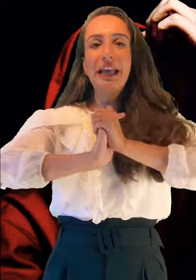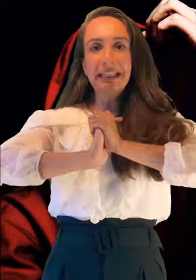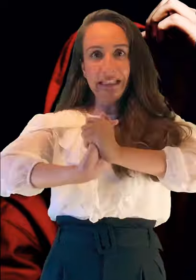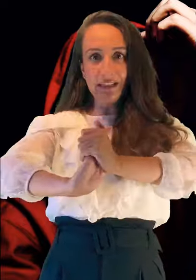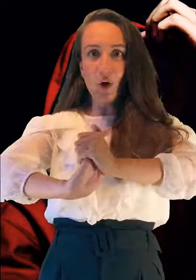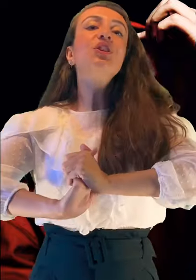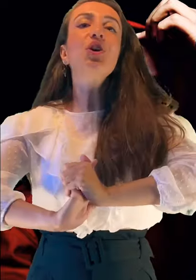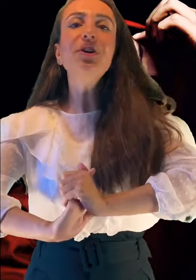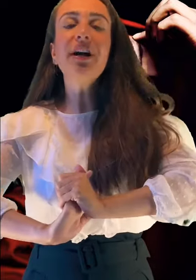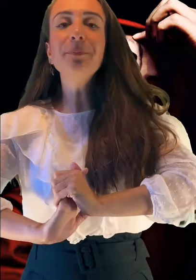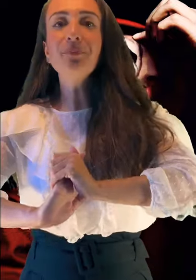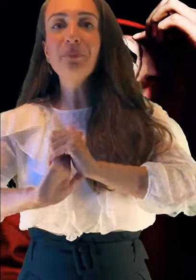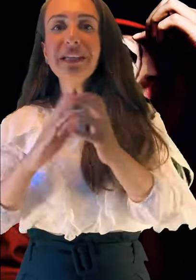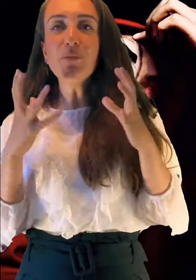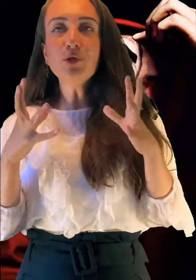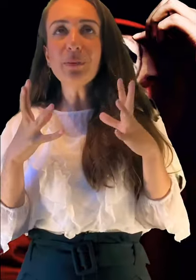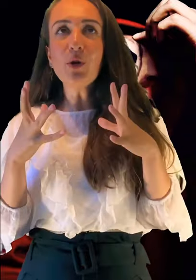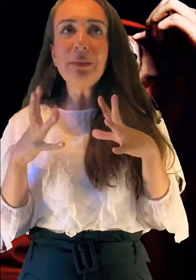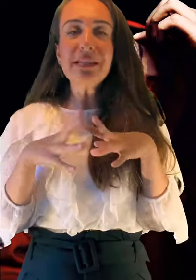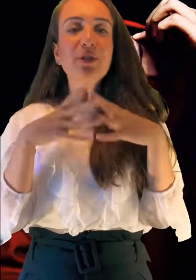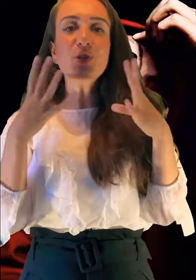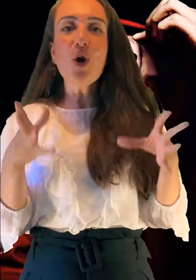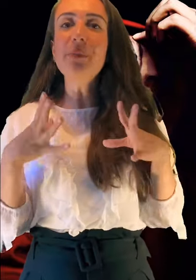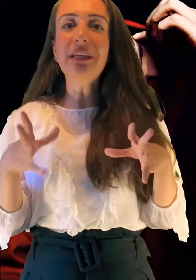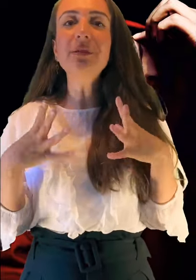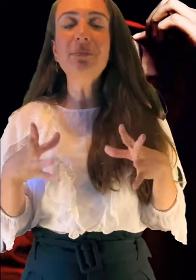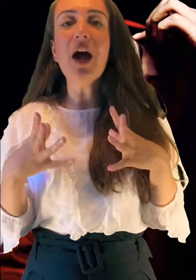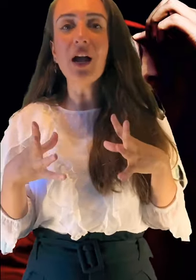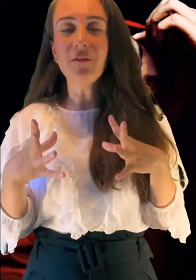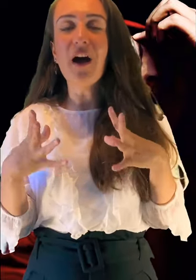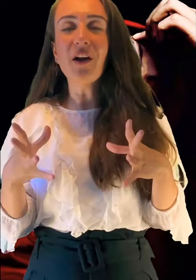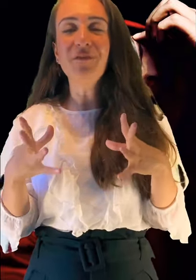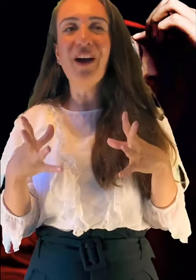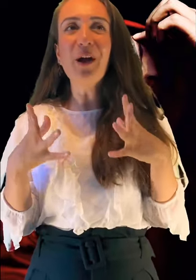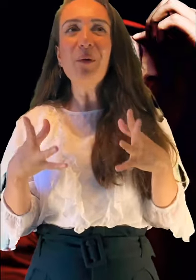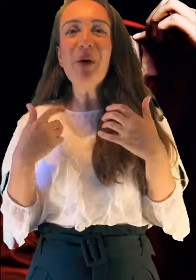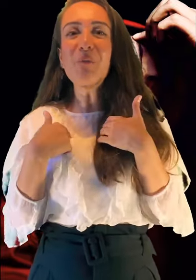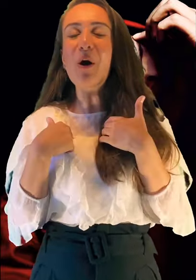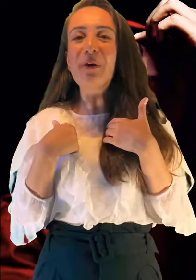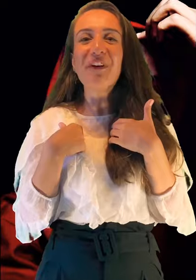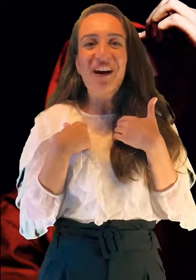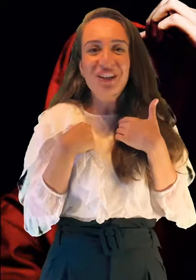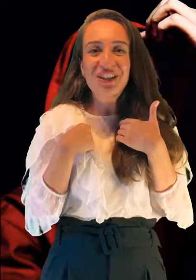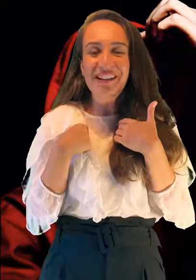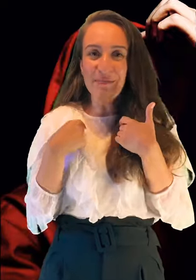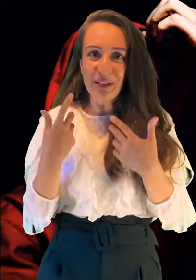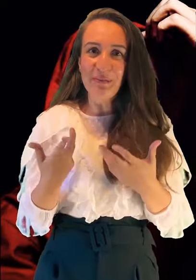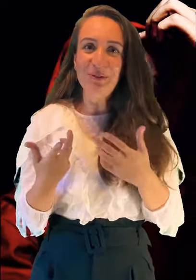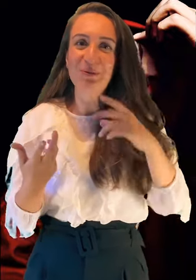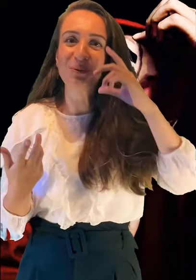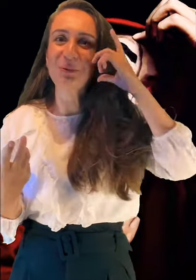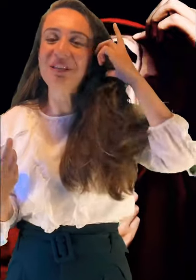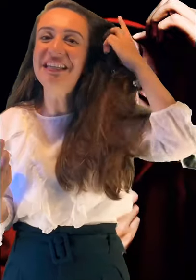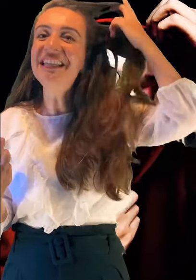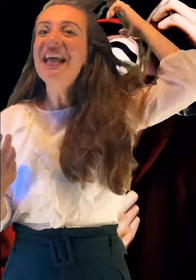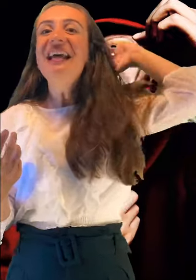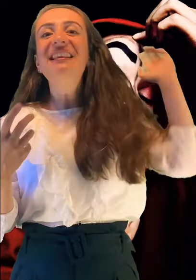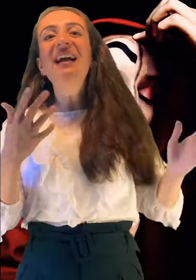Gidiyor. Sonra bir de burada böyle bizim hiç görmediğimiz bir harf var. Ama ben bu harfe aşinayım edebiyat okuduğum için. Nereden